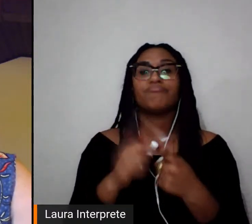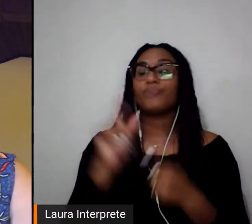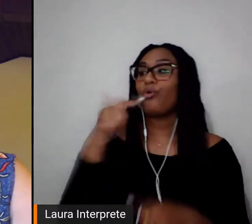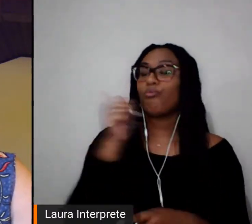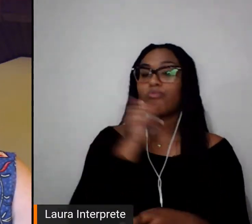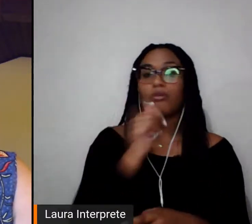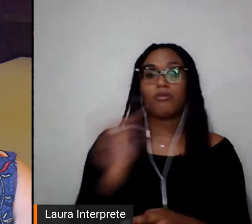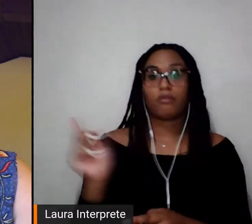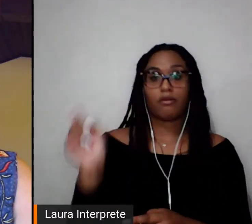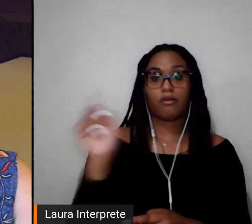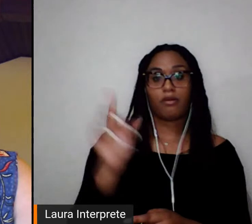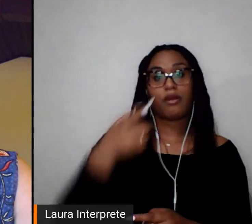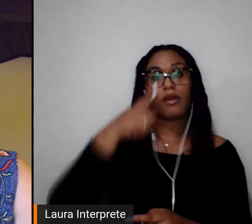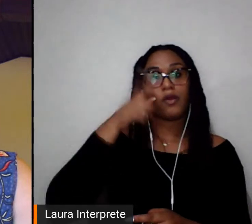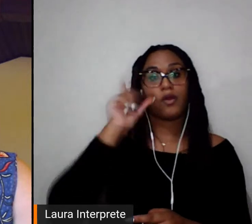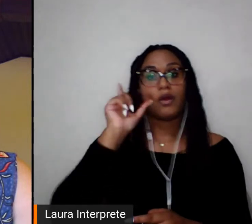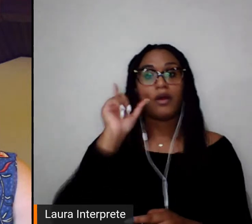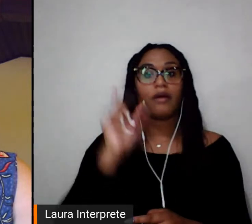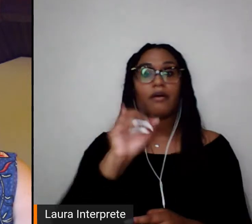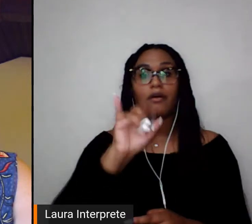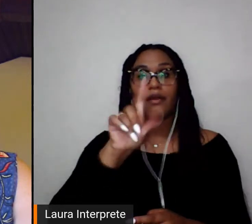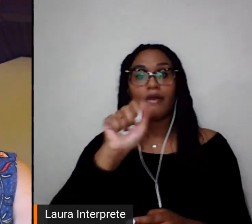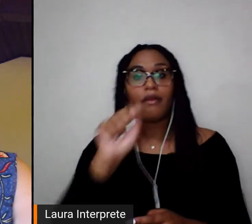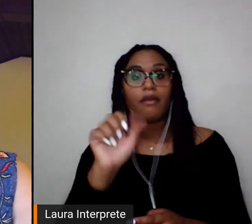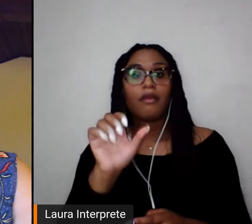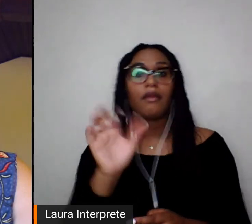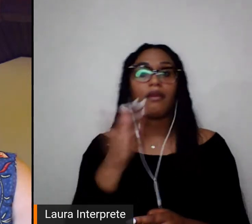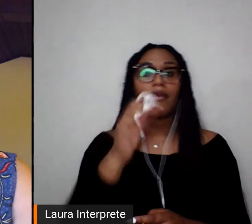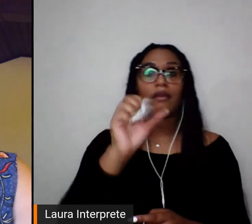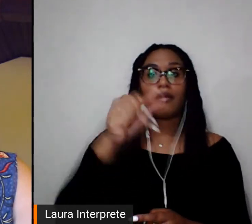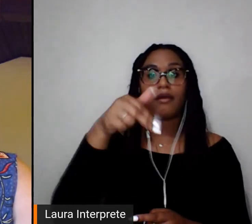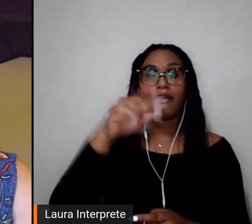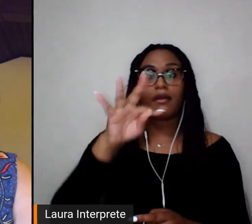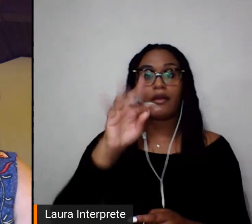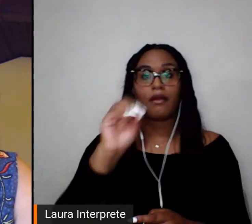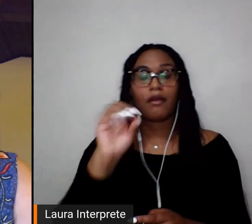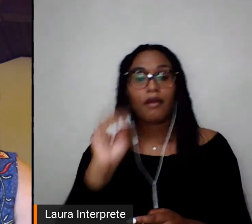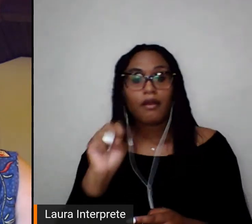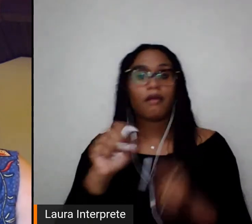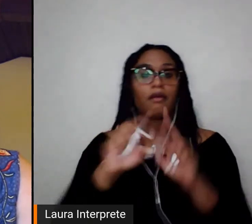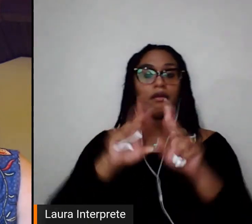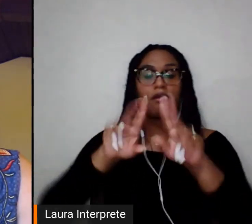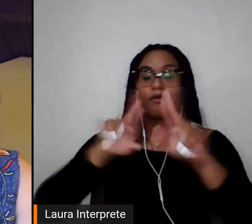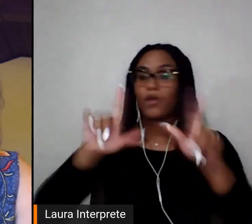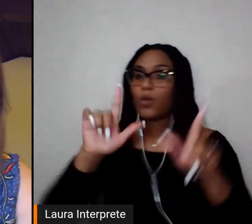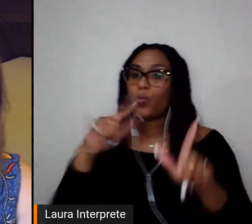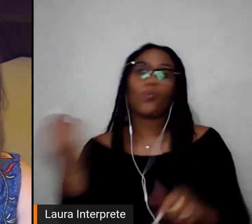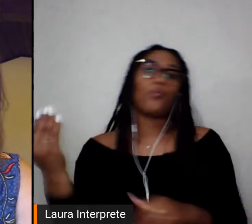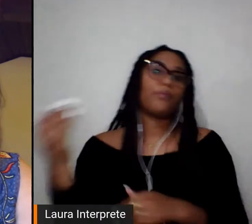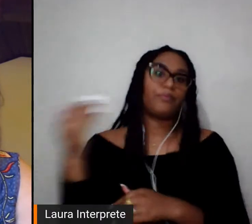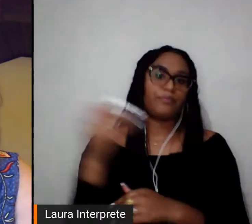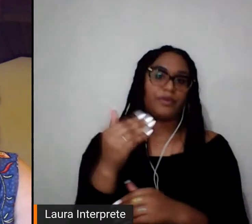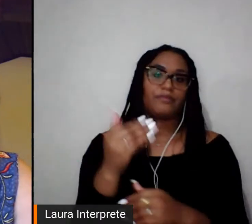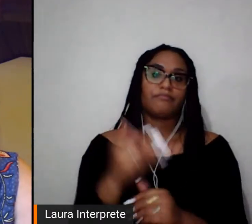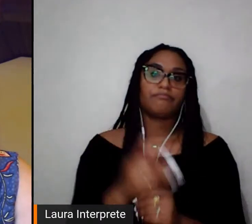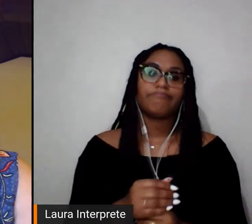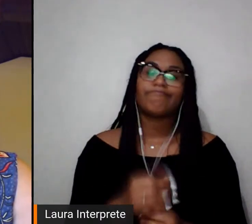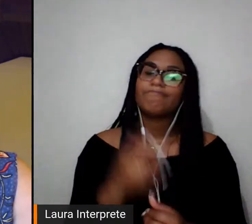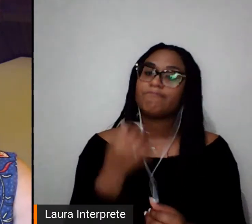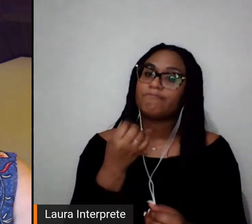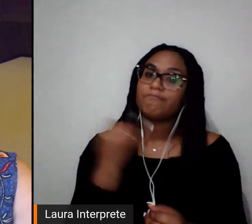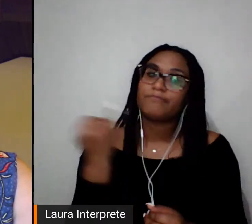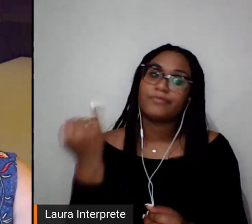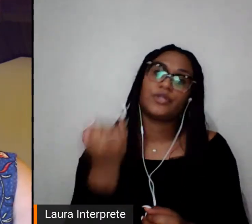porque houve Aida dos Santos e essas mulheres elas não podem ser esquecidas jamais. E o nosso trabalho vem